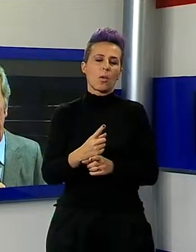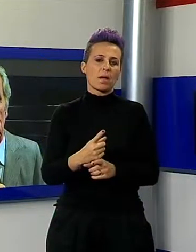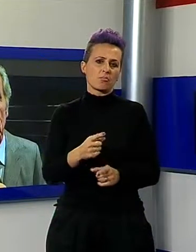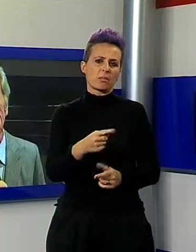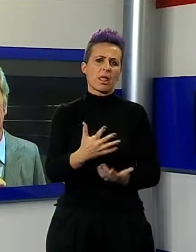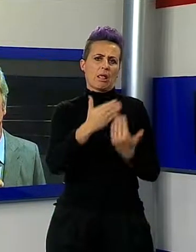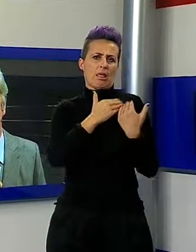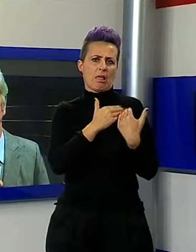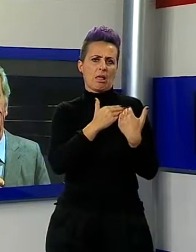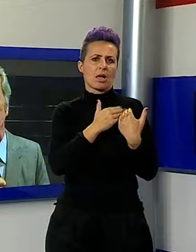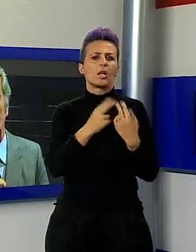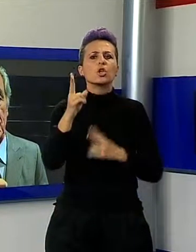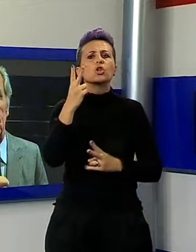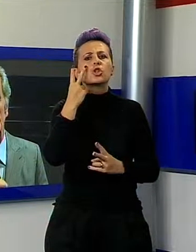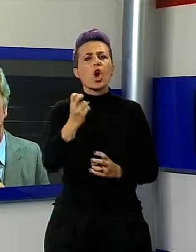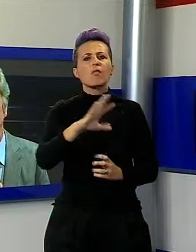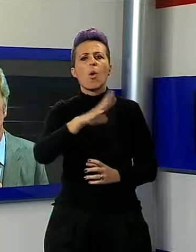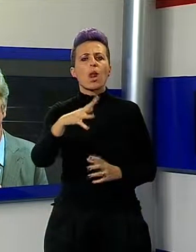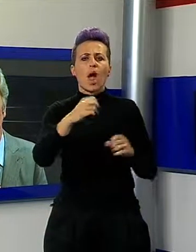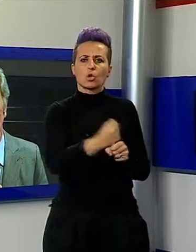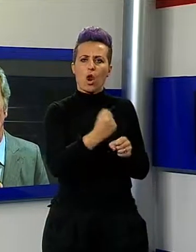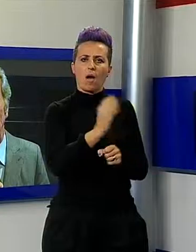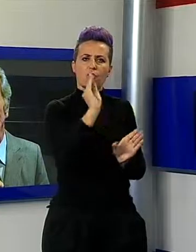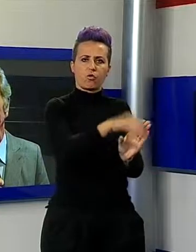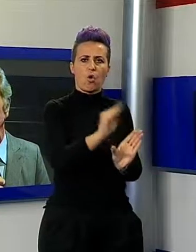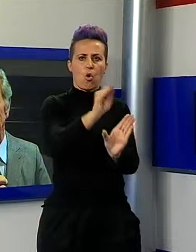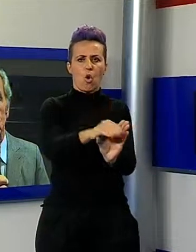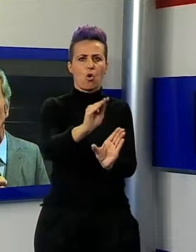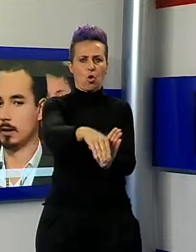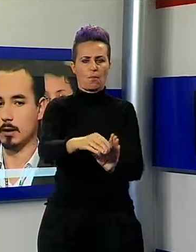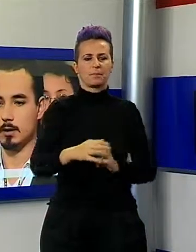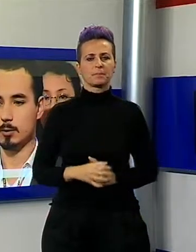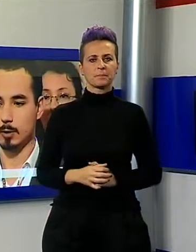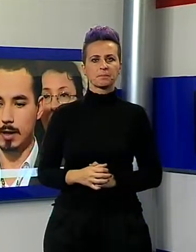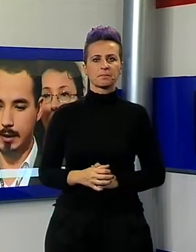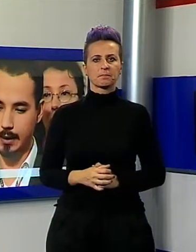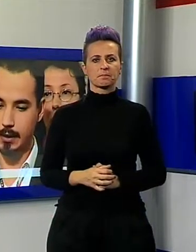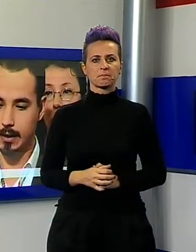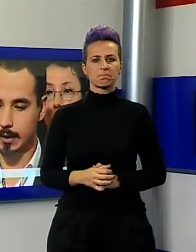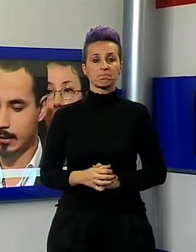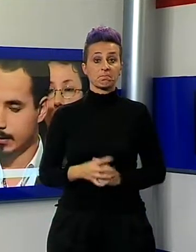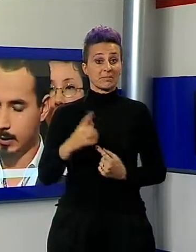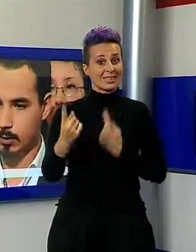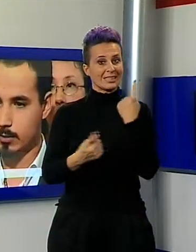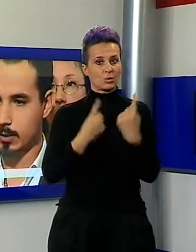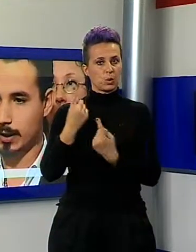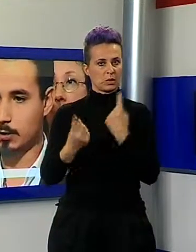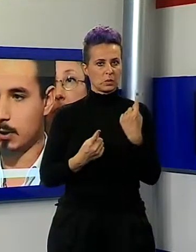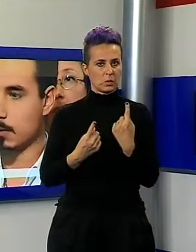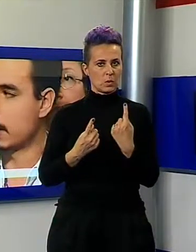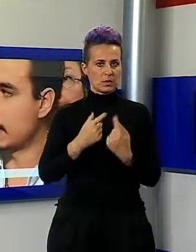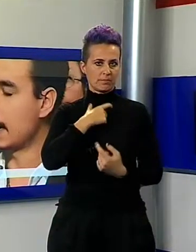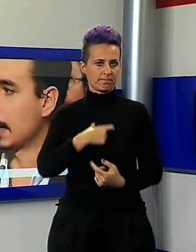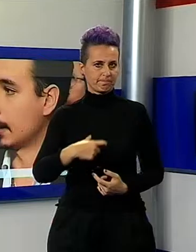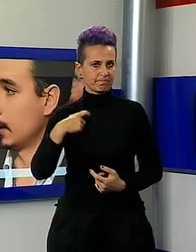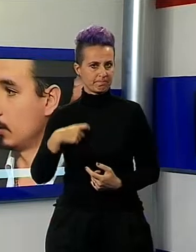presso altri concessionari di scommesse, quindi concorrenti della SNAI. L'attuale stato d'animo dei dipendenti è stato